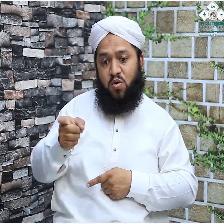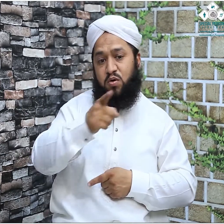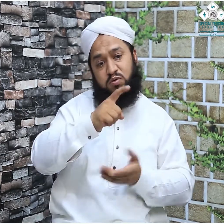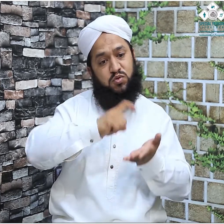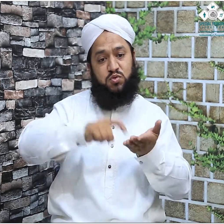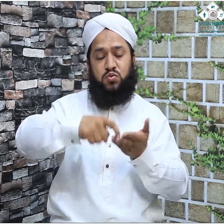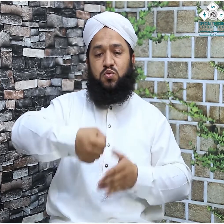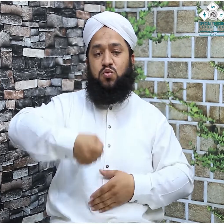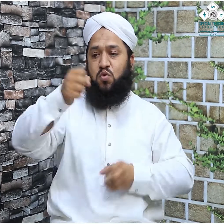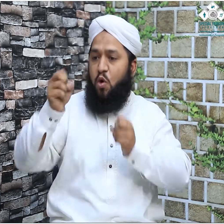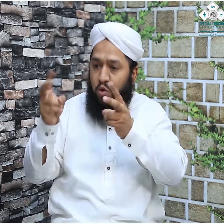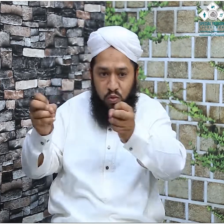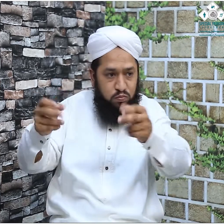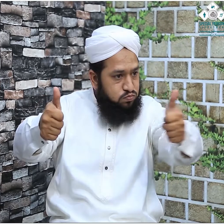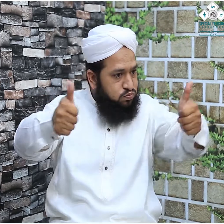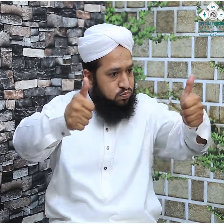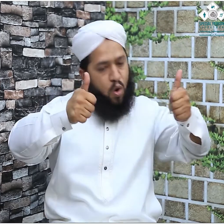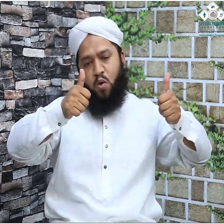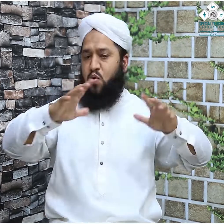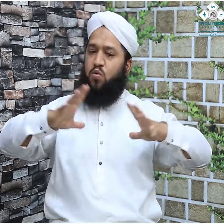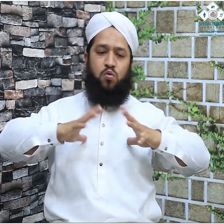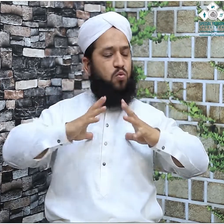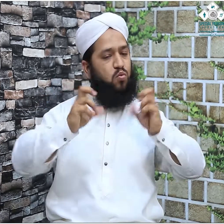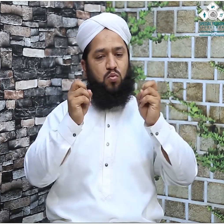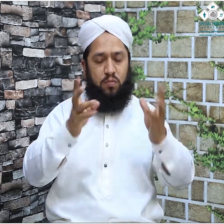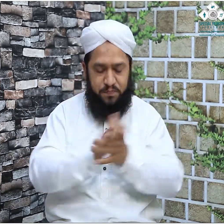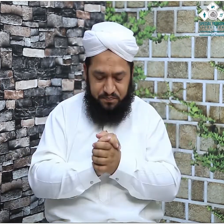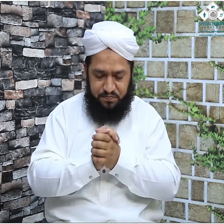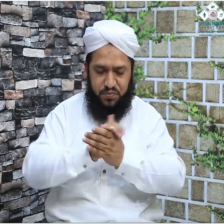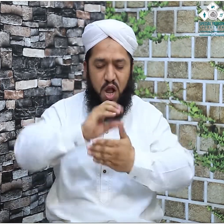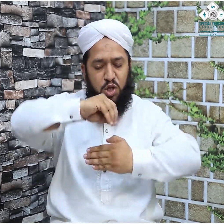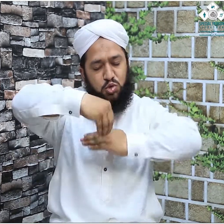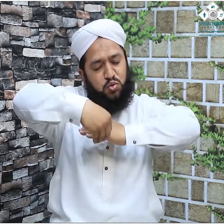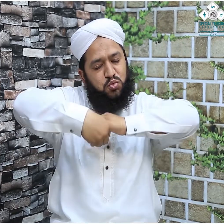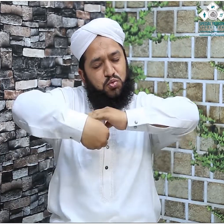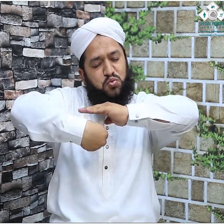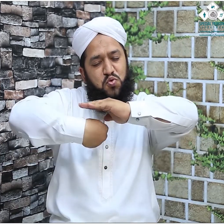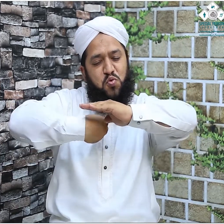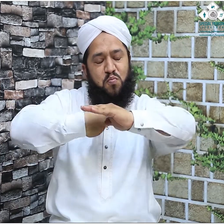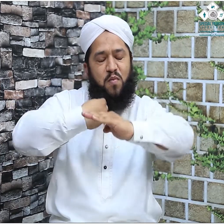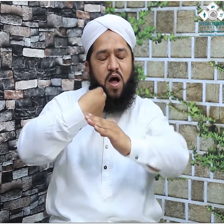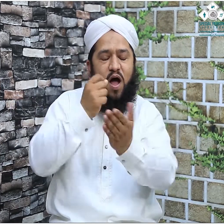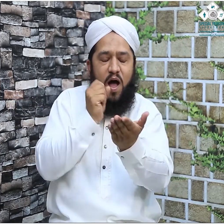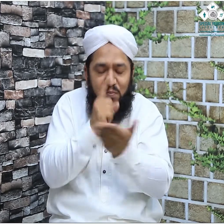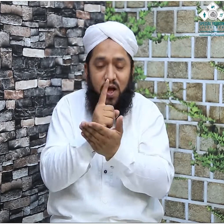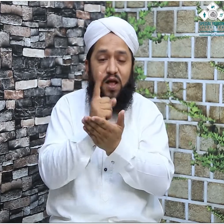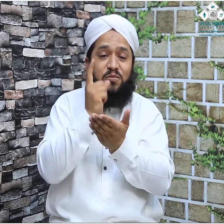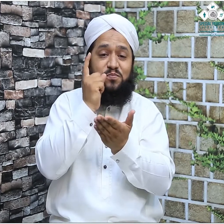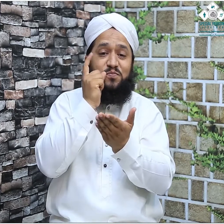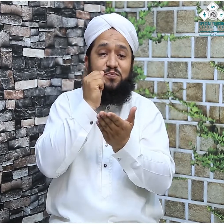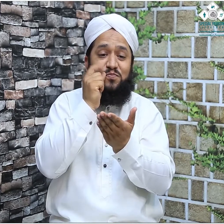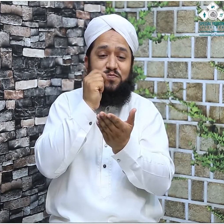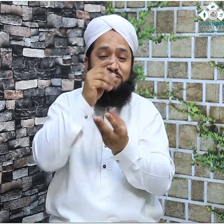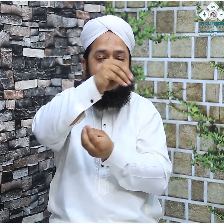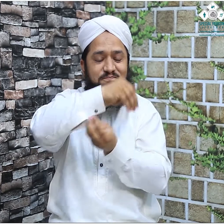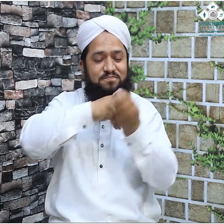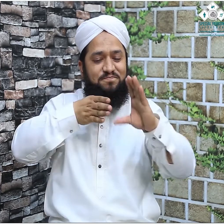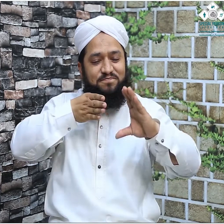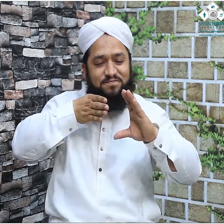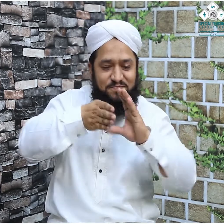وقت حرم پاک میں داخل ہونے والی انٹر ہونے والی شخصیت کوئی اور نہیں ہم سب کے آقا مدینہ والے مصطفیٰ صلی اللہ